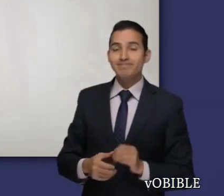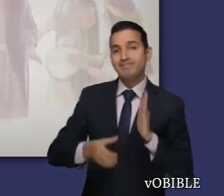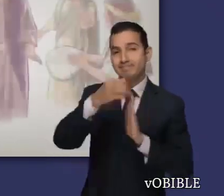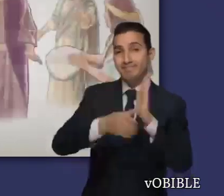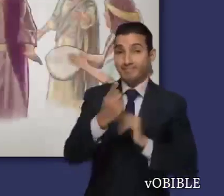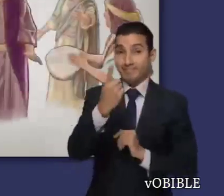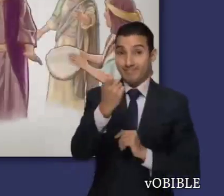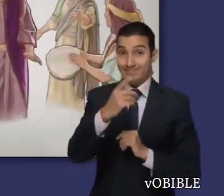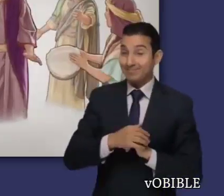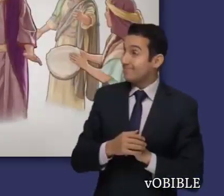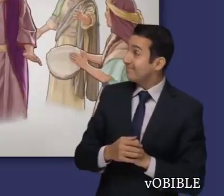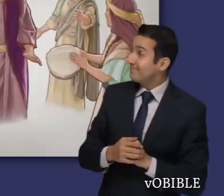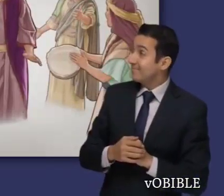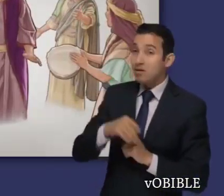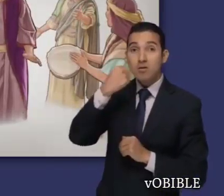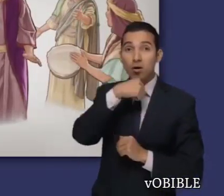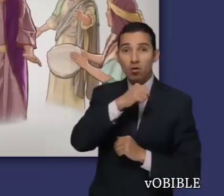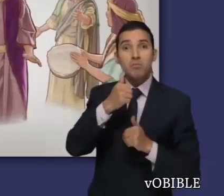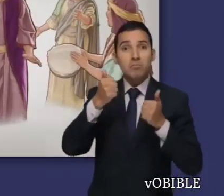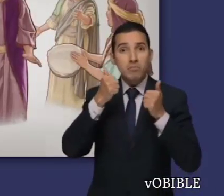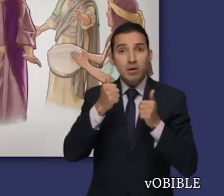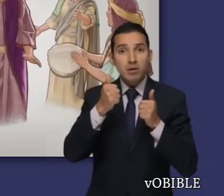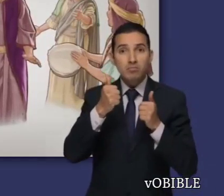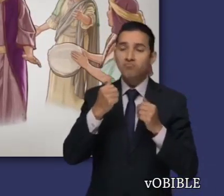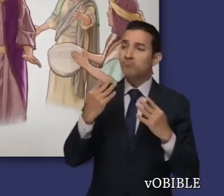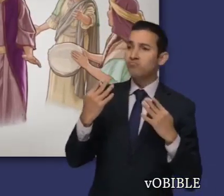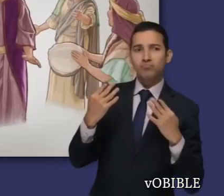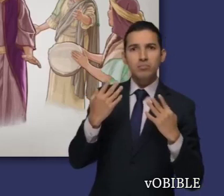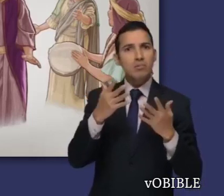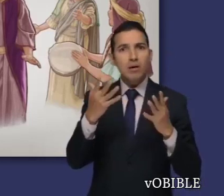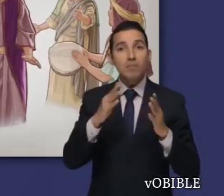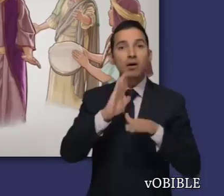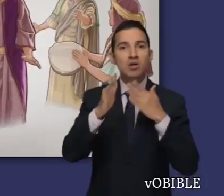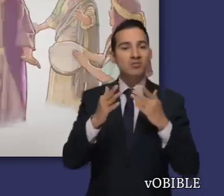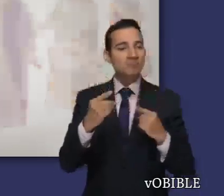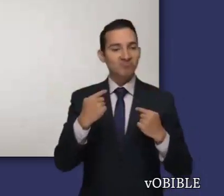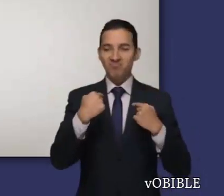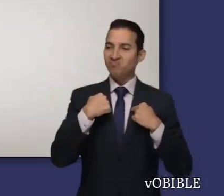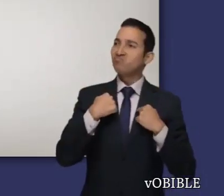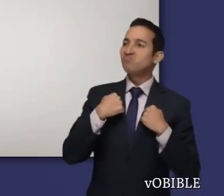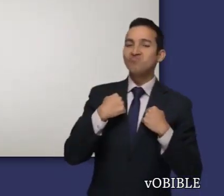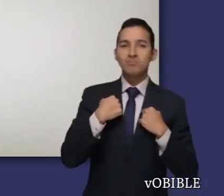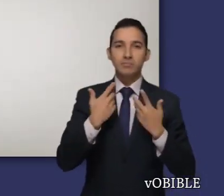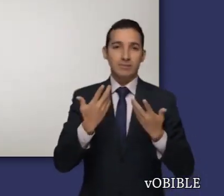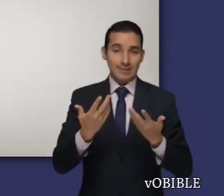11 cuenta que Saúl empieza bien, pero poco tiempo después se vuelve desobediente.